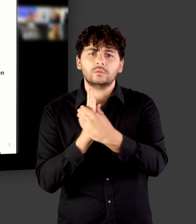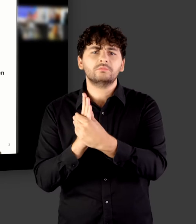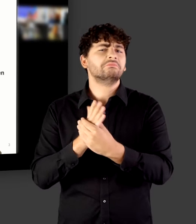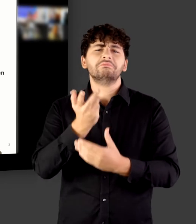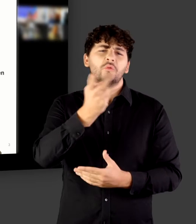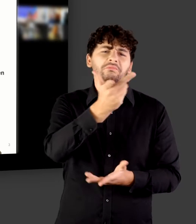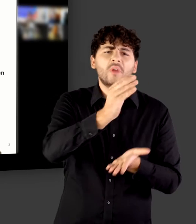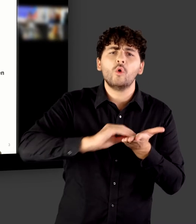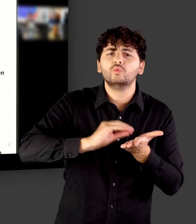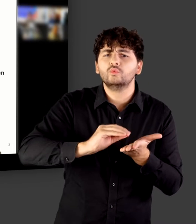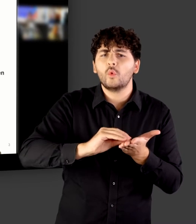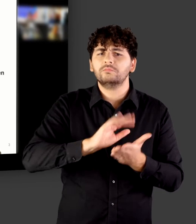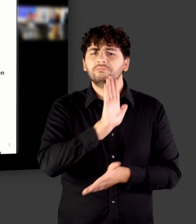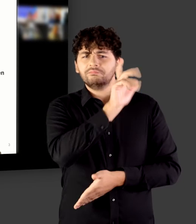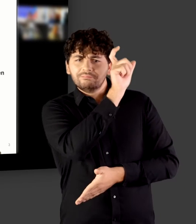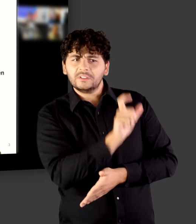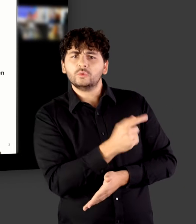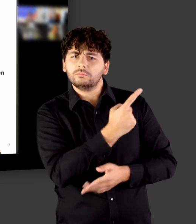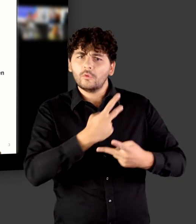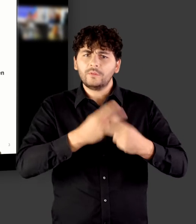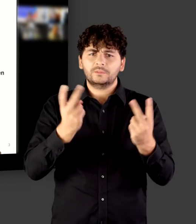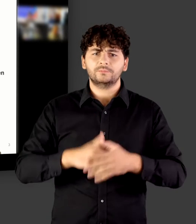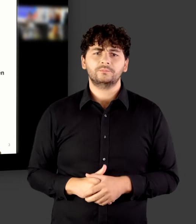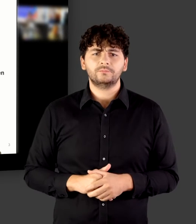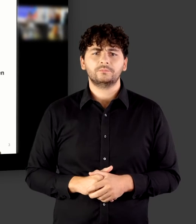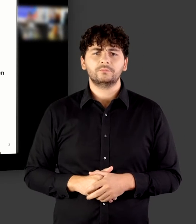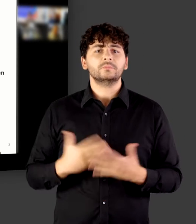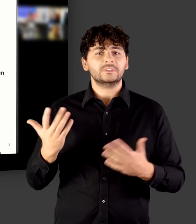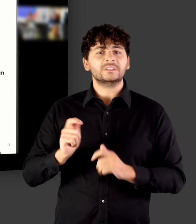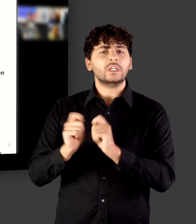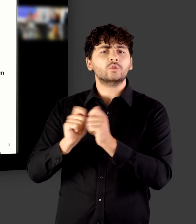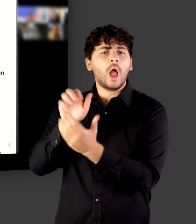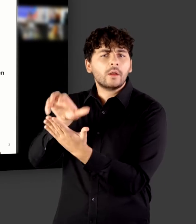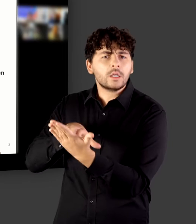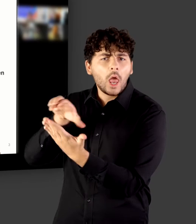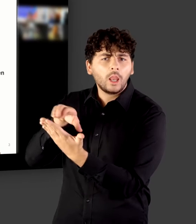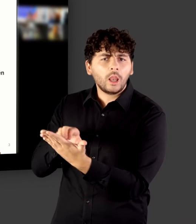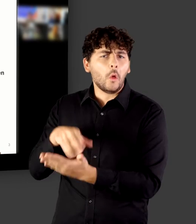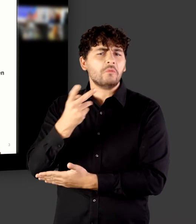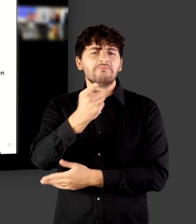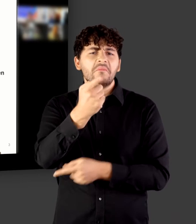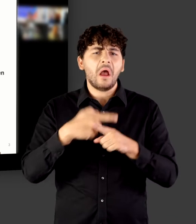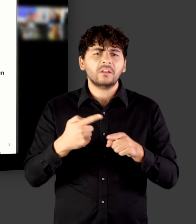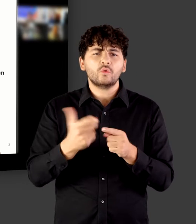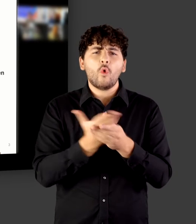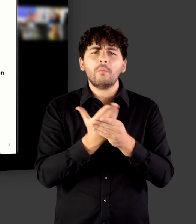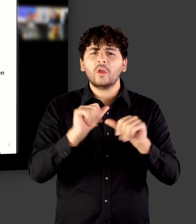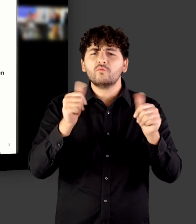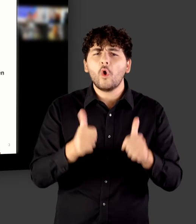Es ist möglich für Zeitschriftenartikel, aber auch für weitere Dokumentarten, wie schon erwähnt, für Monografien, Beiträge in